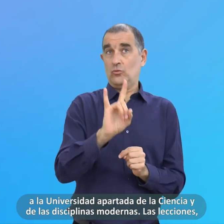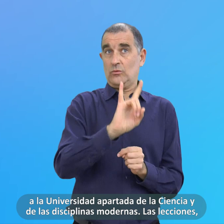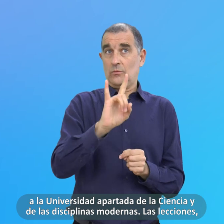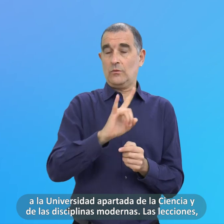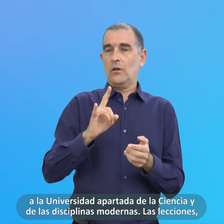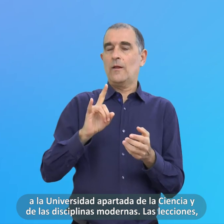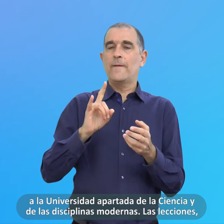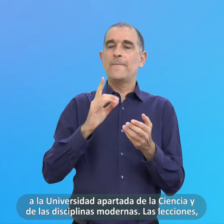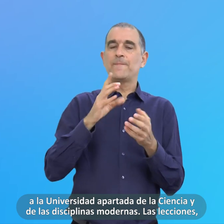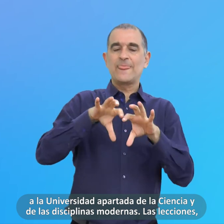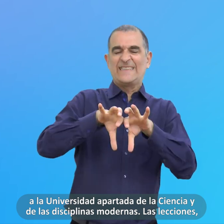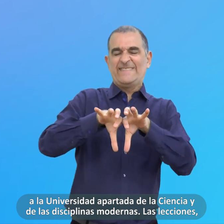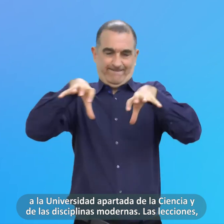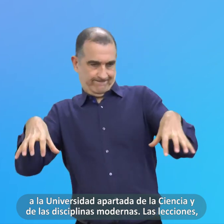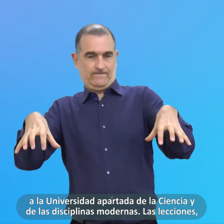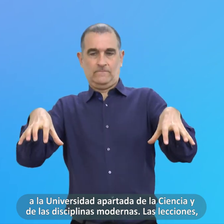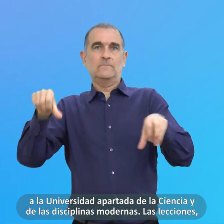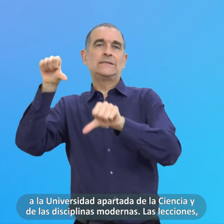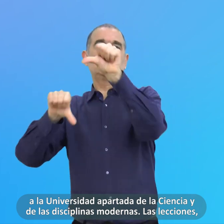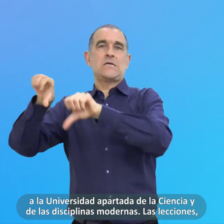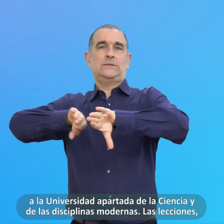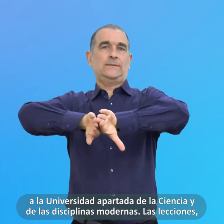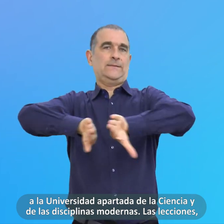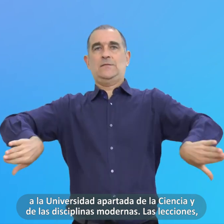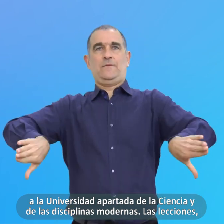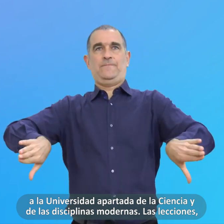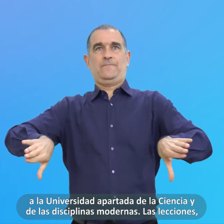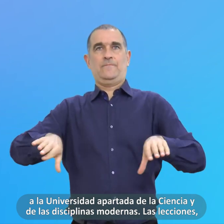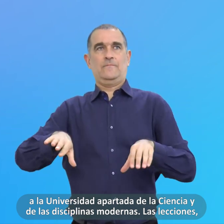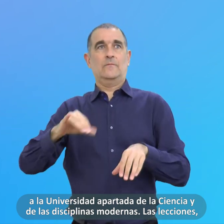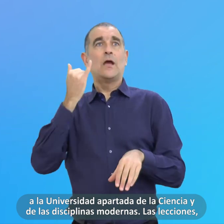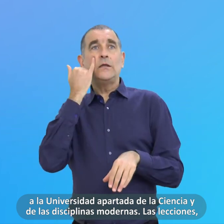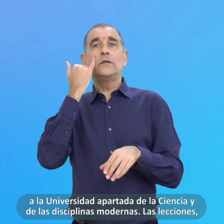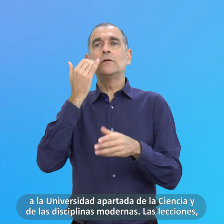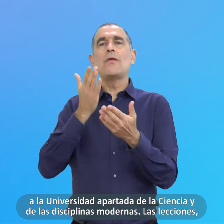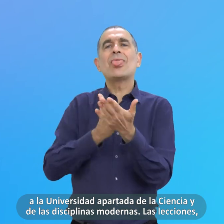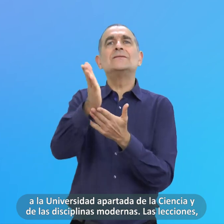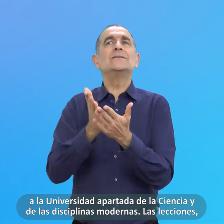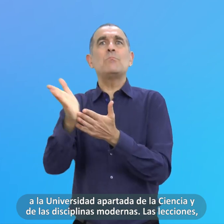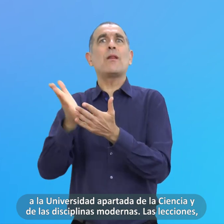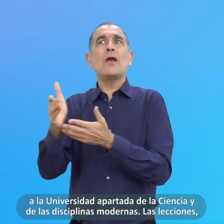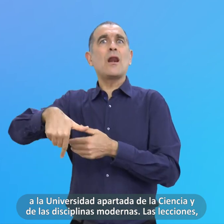Apartada De La Ciencia Y De Las Disciplinas Modernas